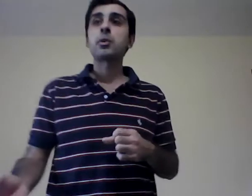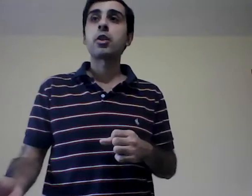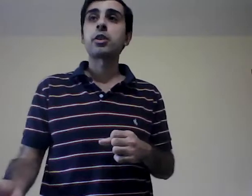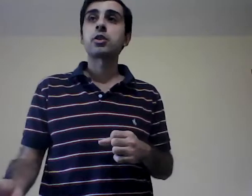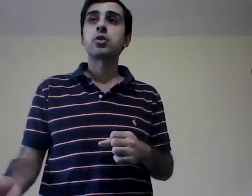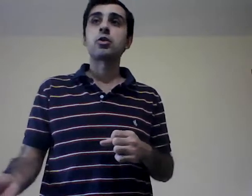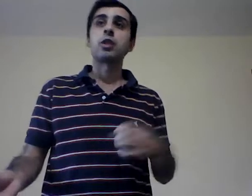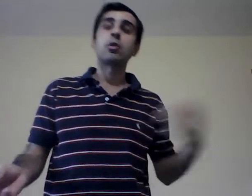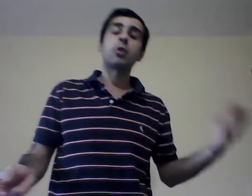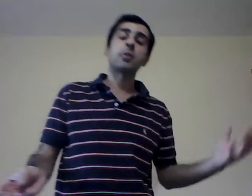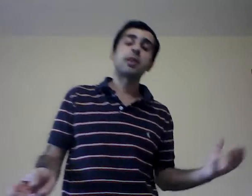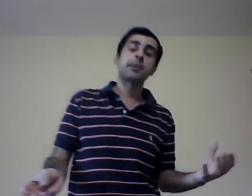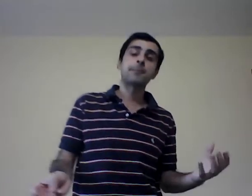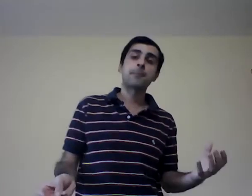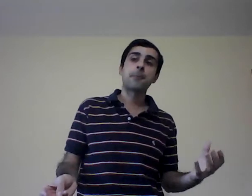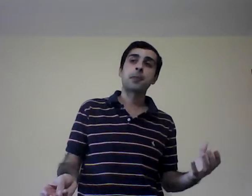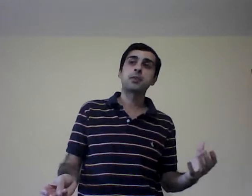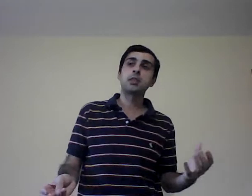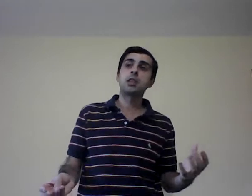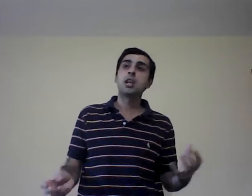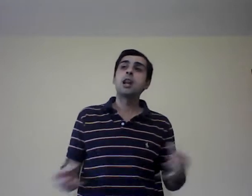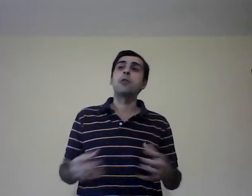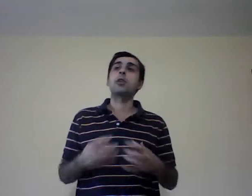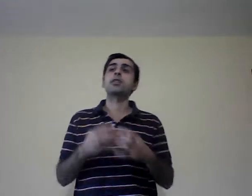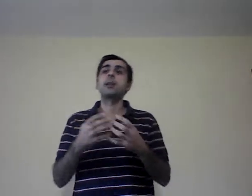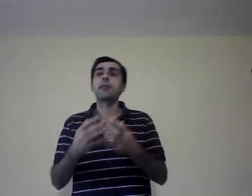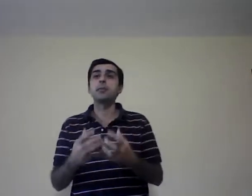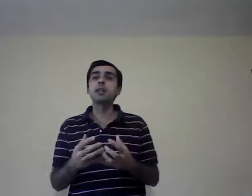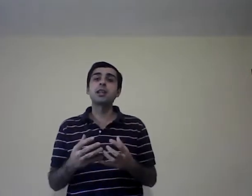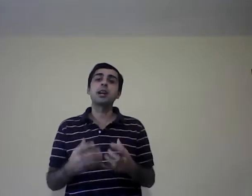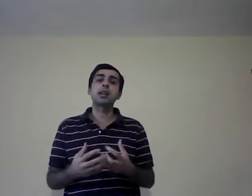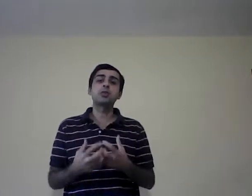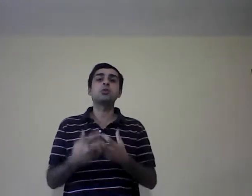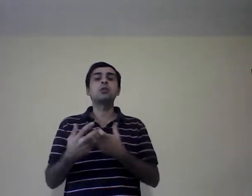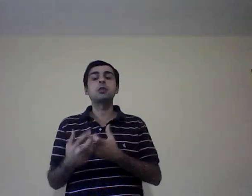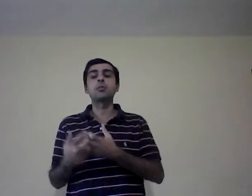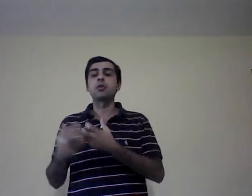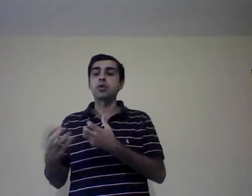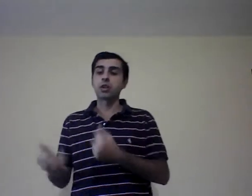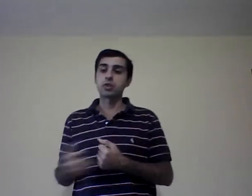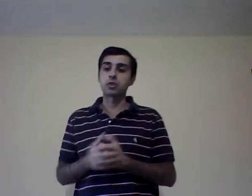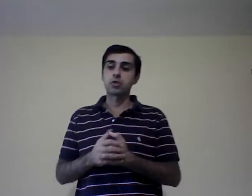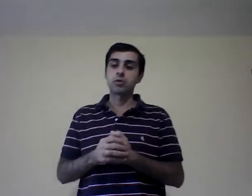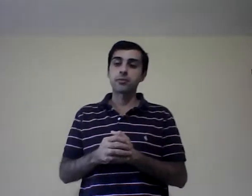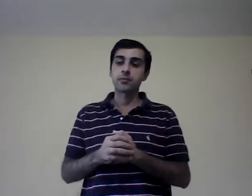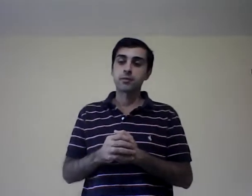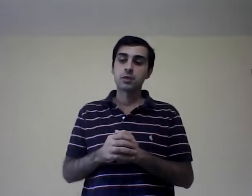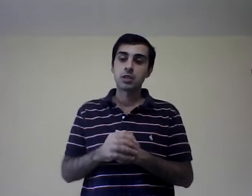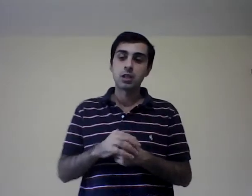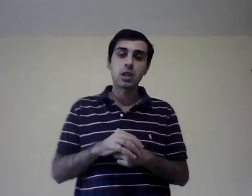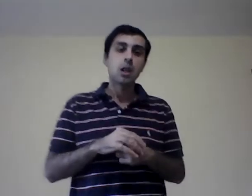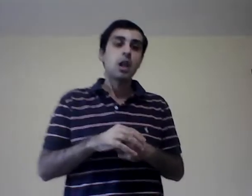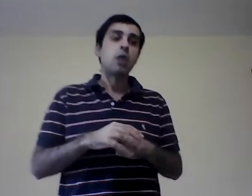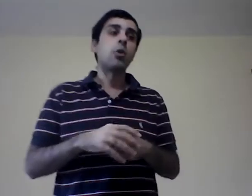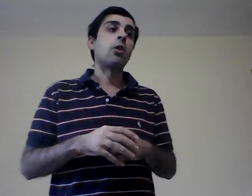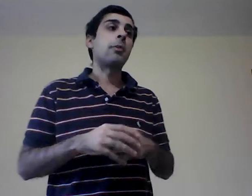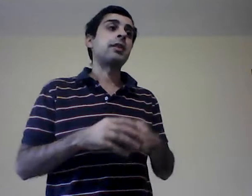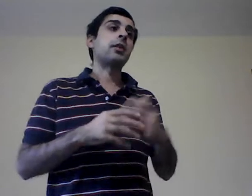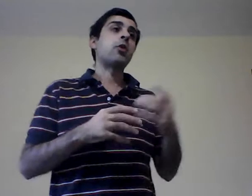organización en un hospital, si, nuestra familia es un tipo de organización, si, luego pasamos al